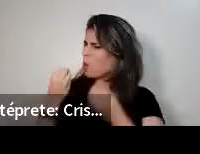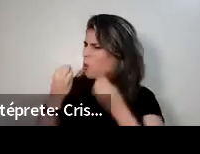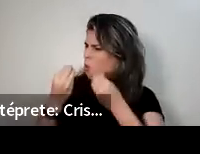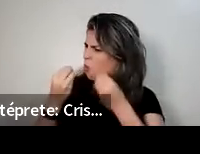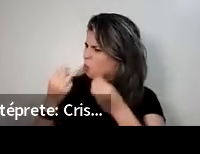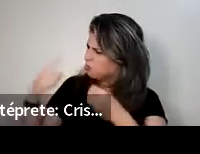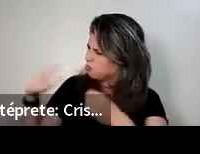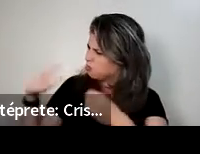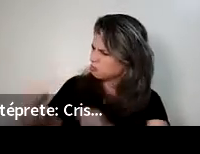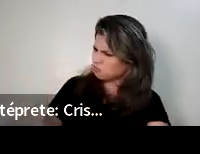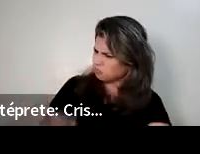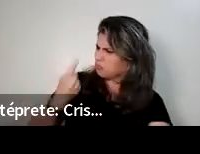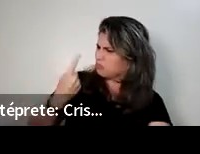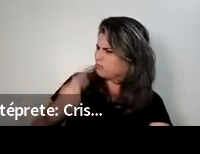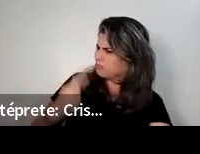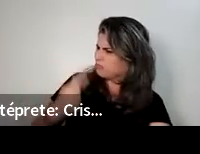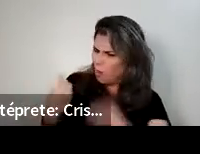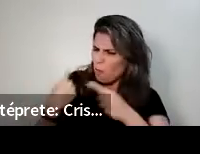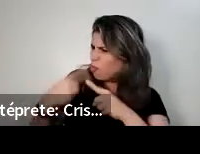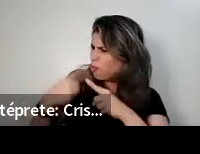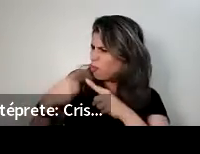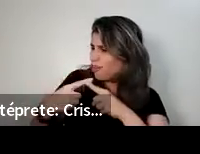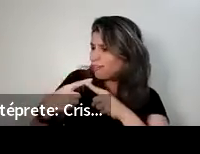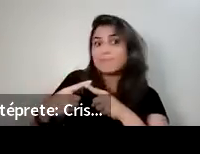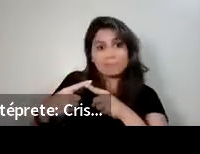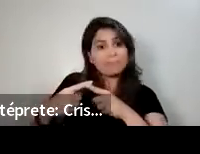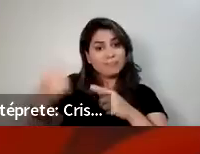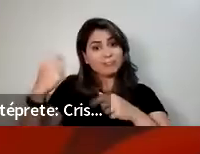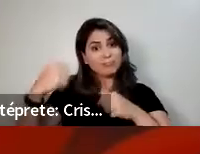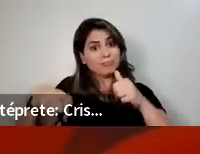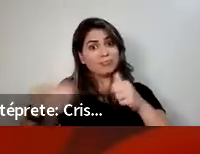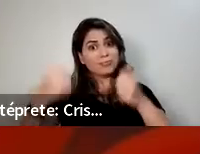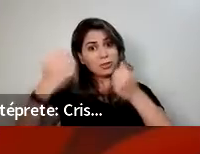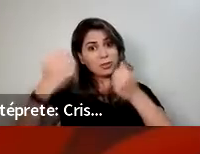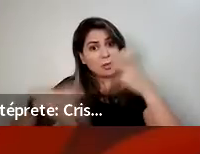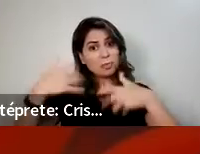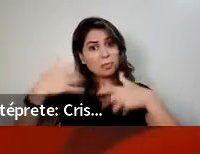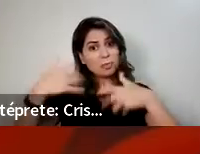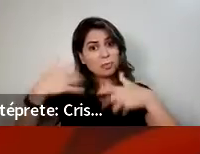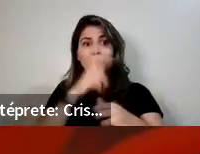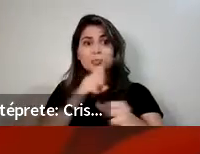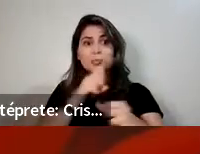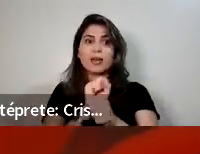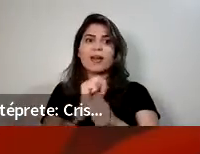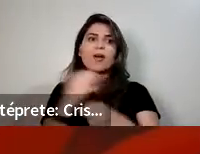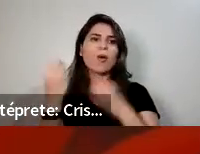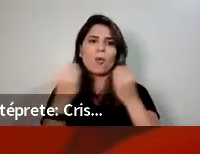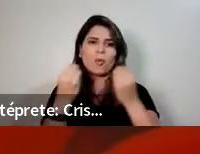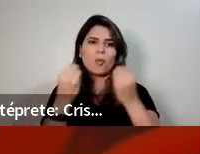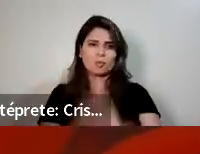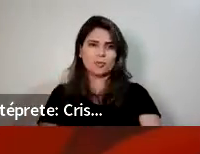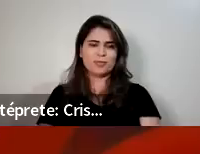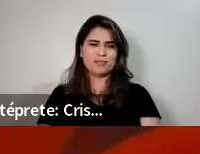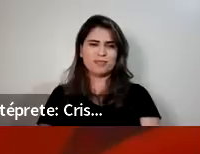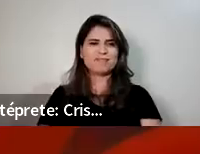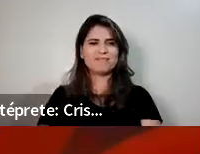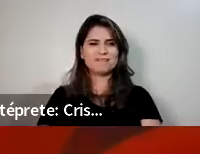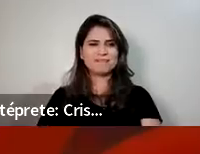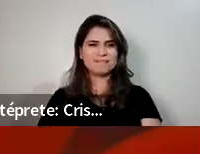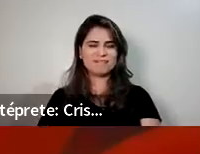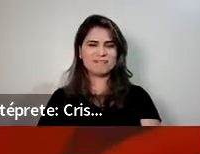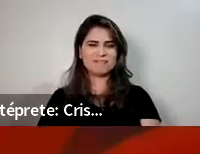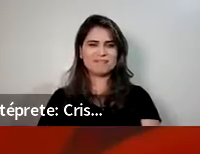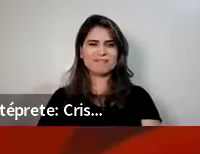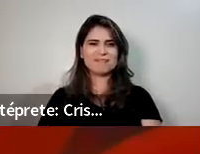complicado da vida da mulher. Então, olha só. Beleza. A Marta já está aqui, já levantou a mãozinha. Daqui a pouco eu te chamo, tá, Marta?